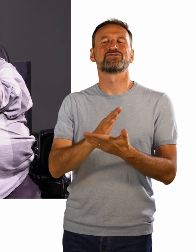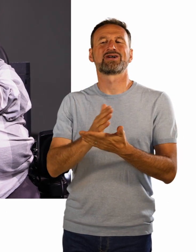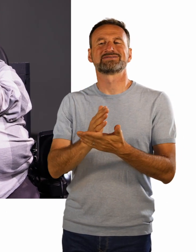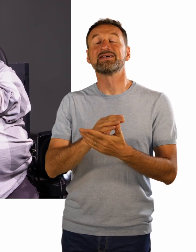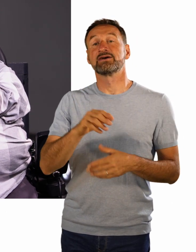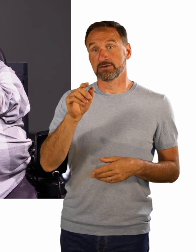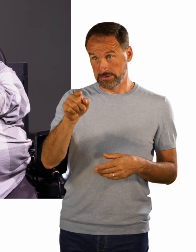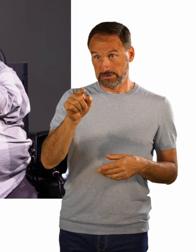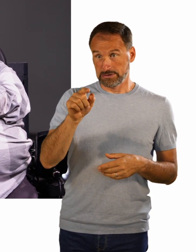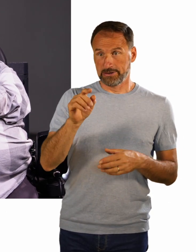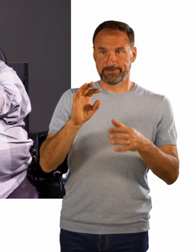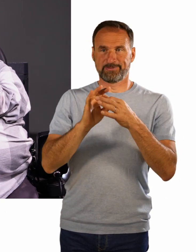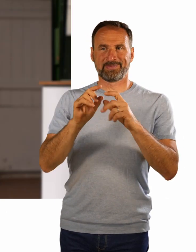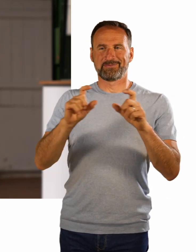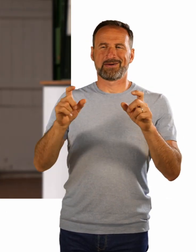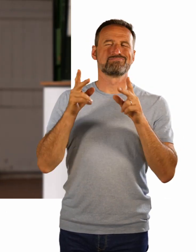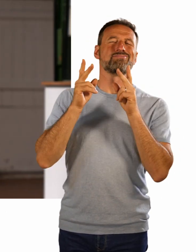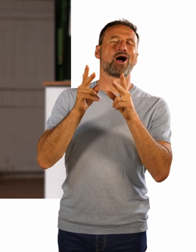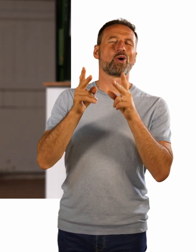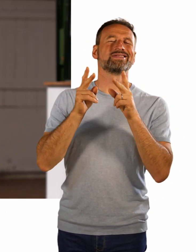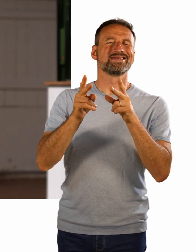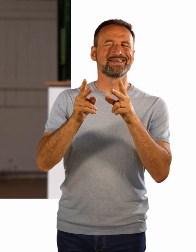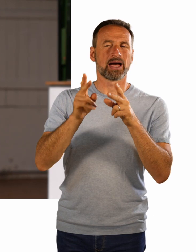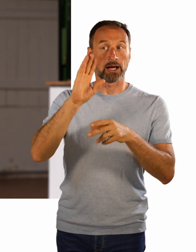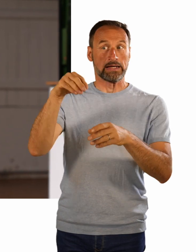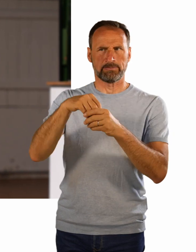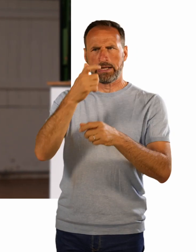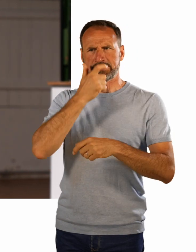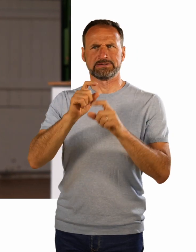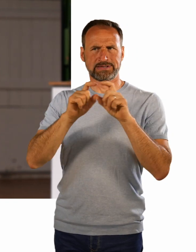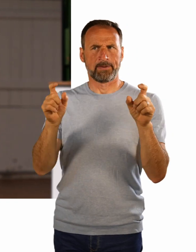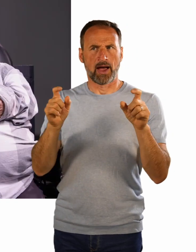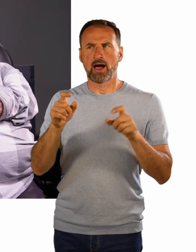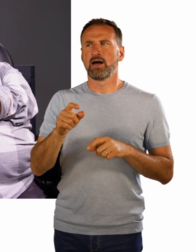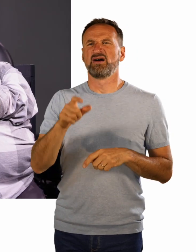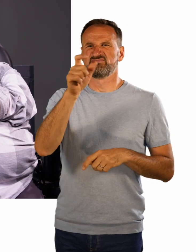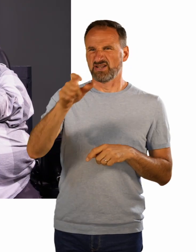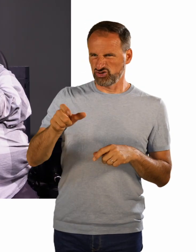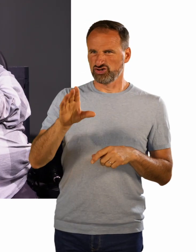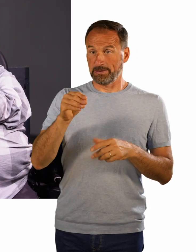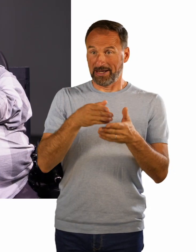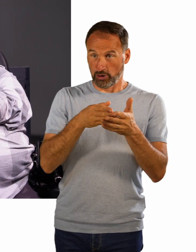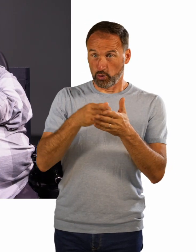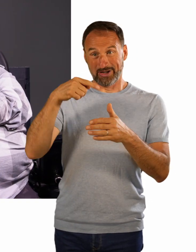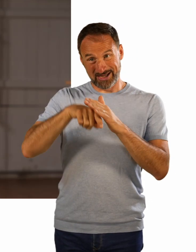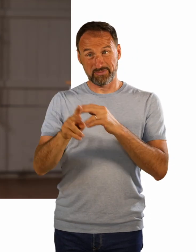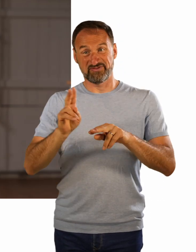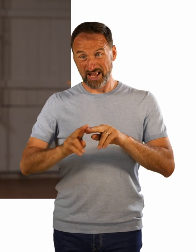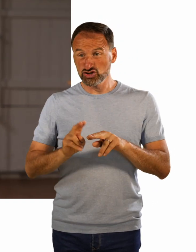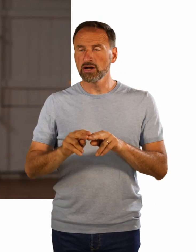ungerechte Entlohnung von Menschen mit Behinderung in Werkstätten. Was genau kritisiert ihr da? Wir kritisieren